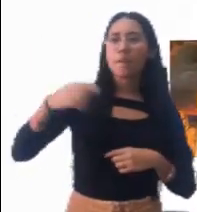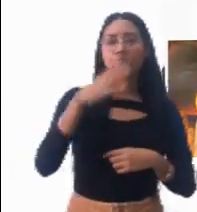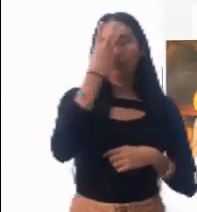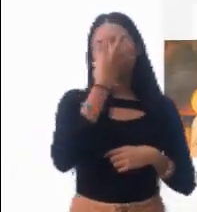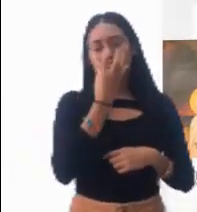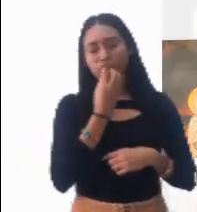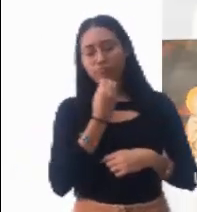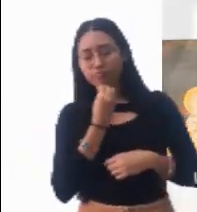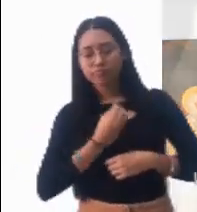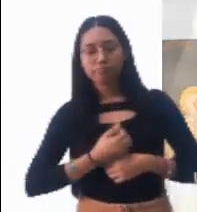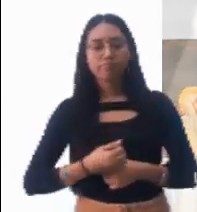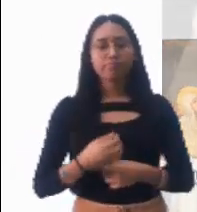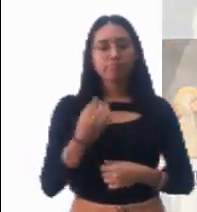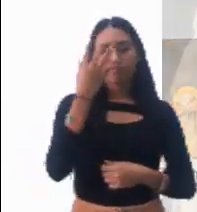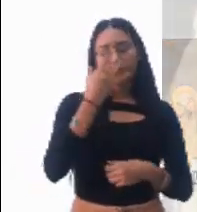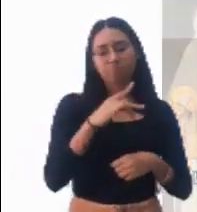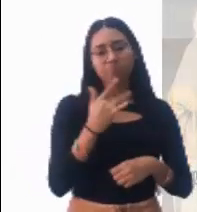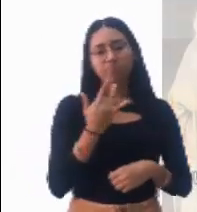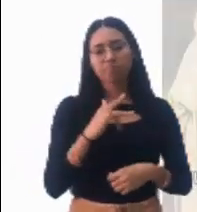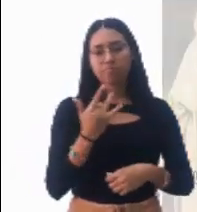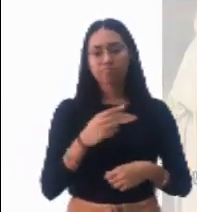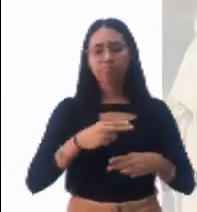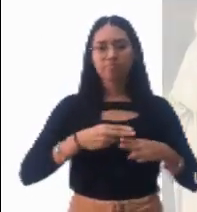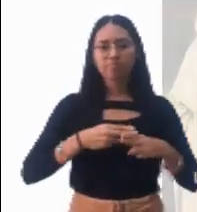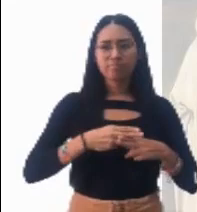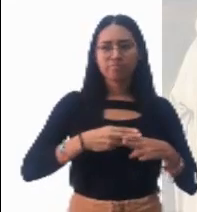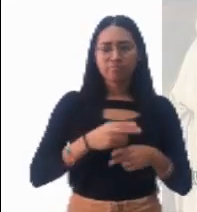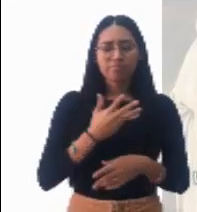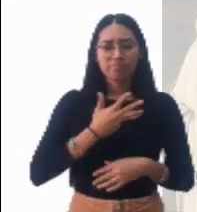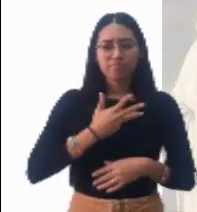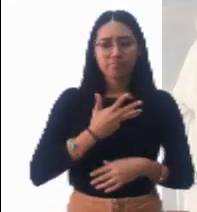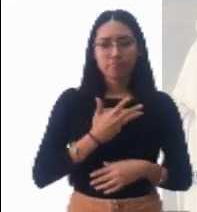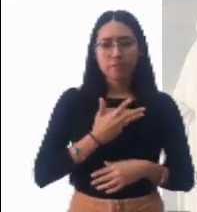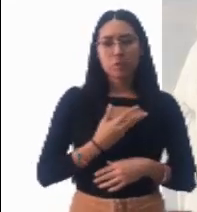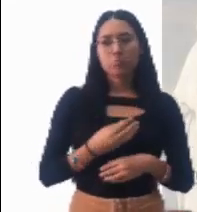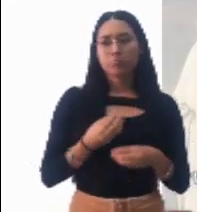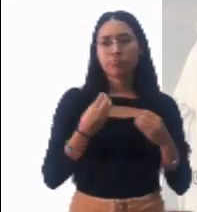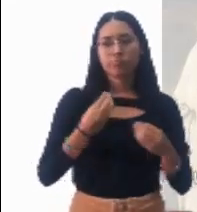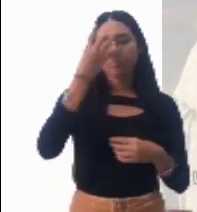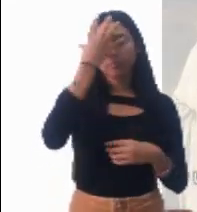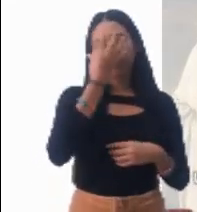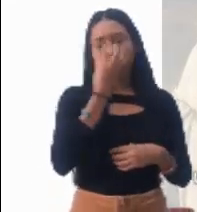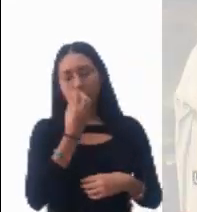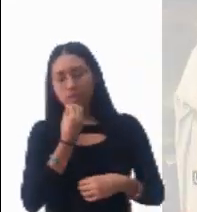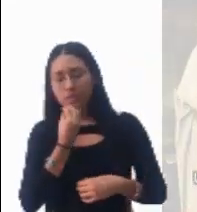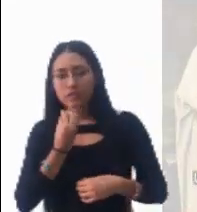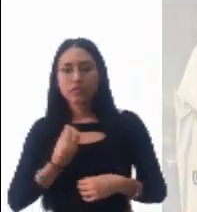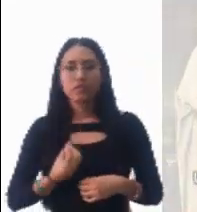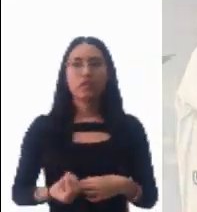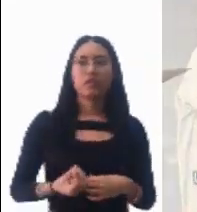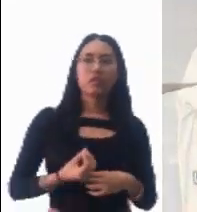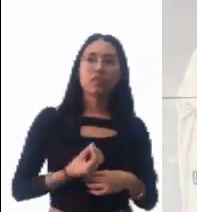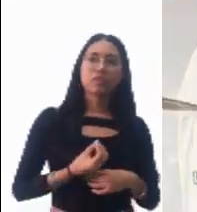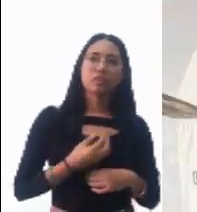llorosa, traspasada y dolorosa, fiero cuchillo tenía. Oh, cuán triste y afligida estaba la madre